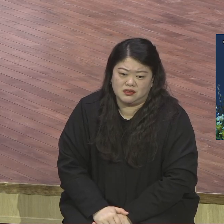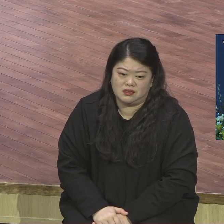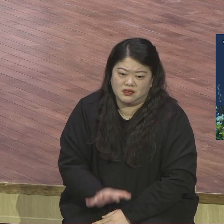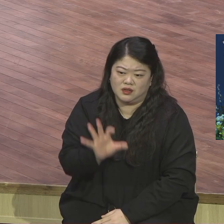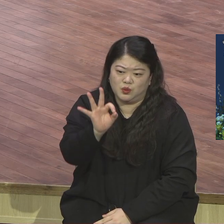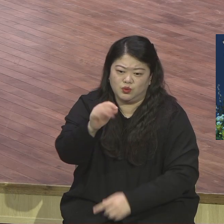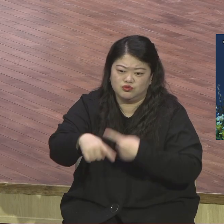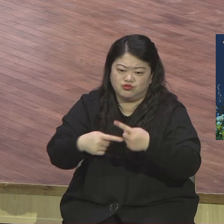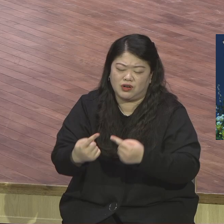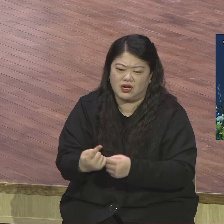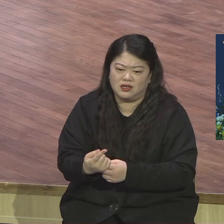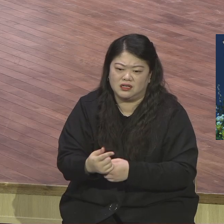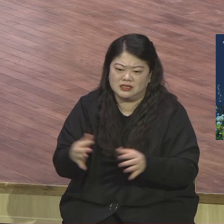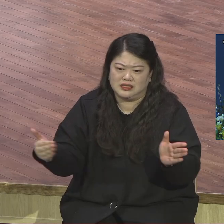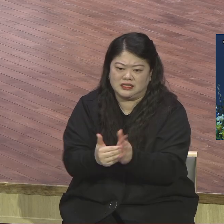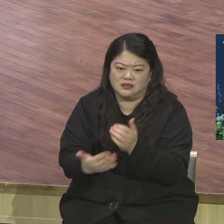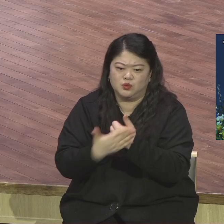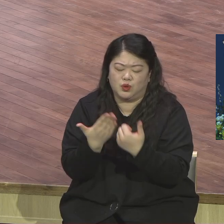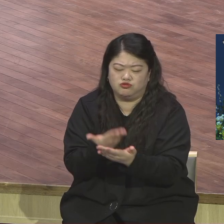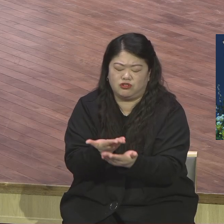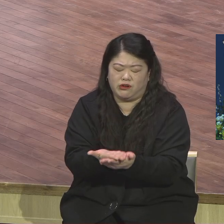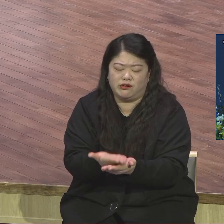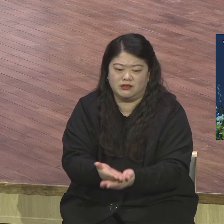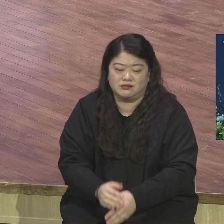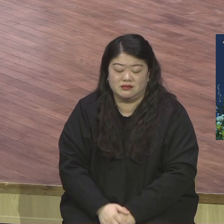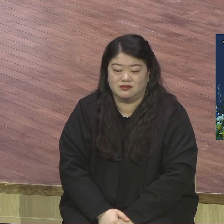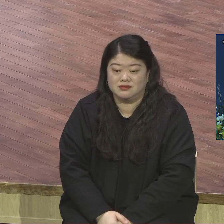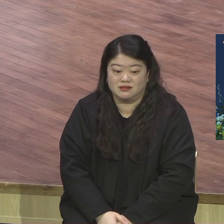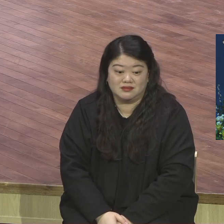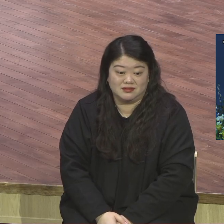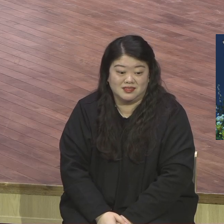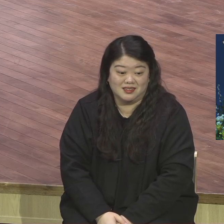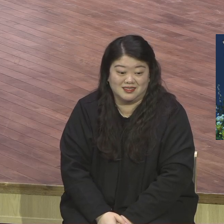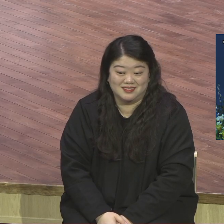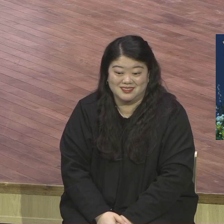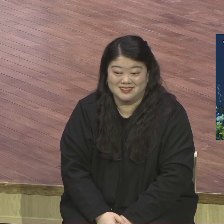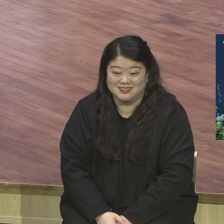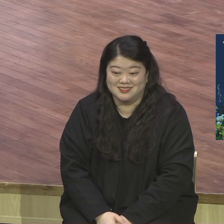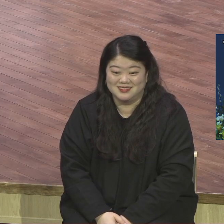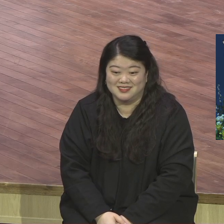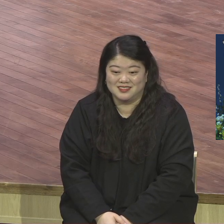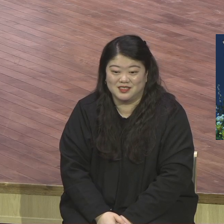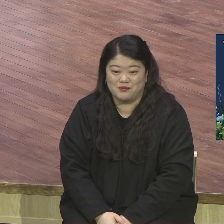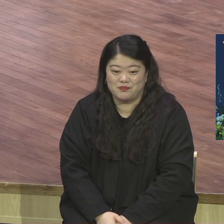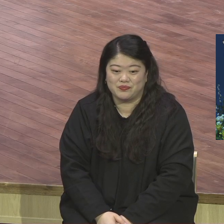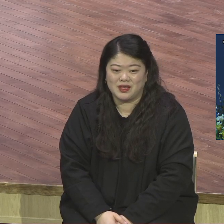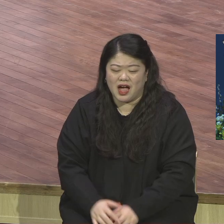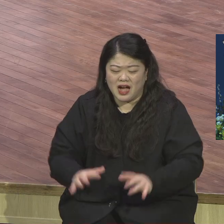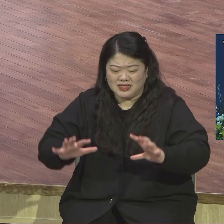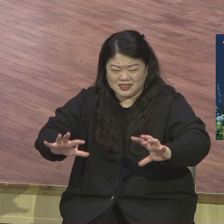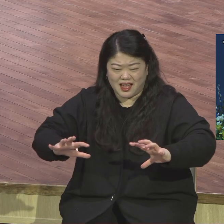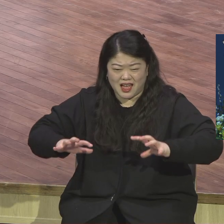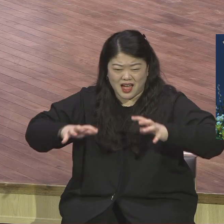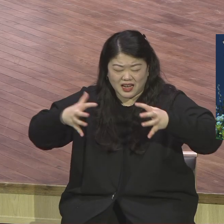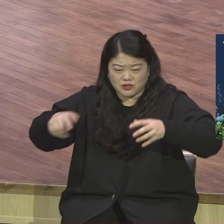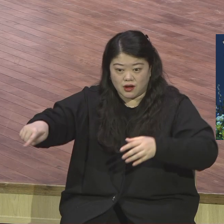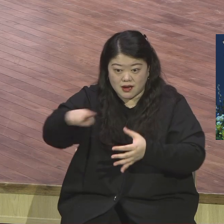단순한 헌당이 아니잖아요 열방이 몰려오는 안테나 열방을 향해